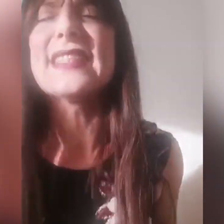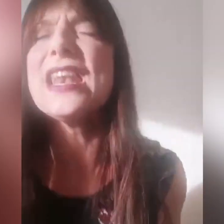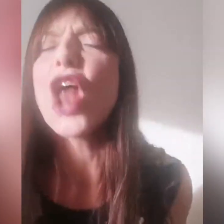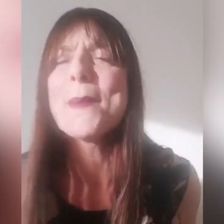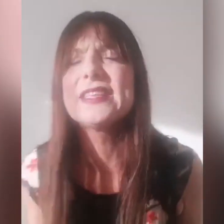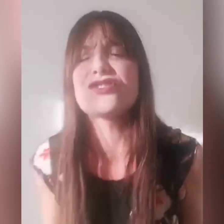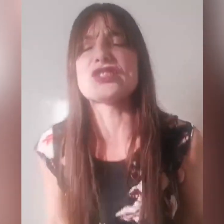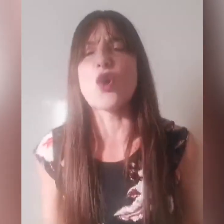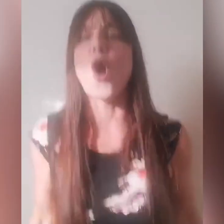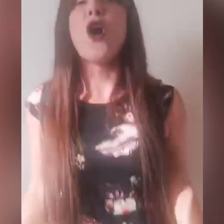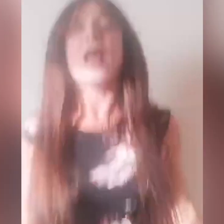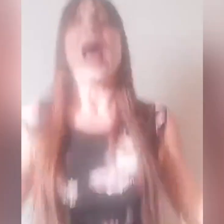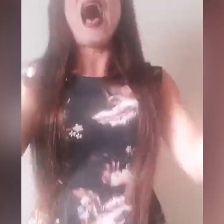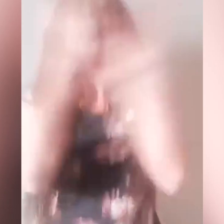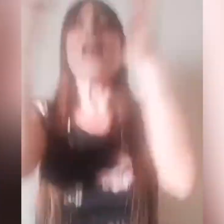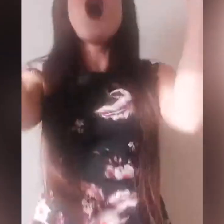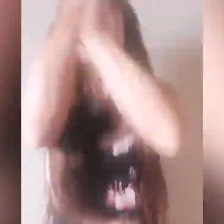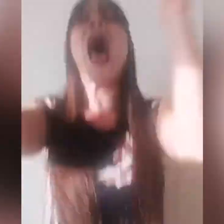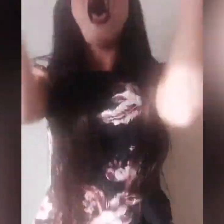del nome di Gesù! Alleluia!